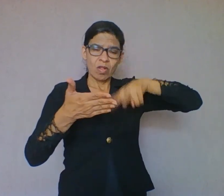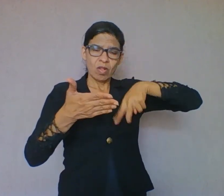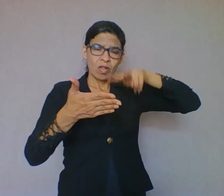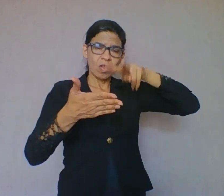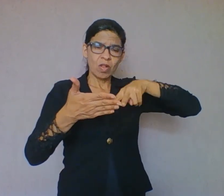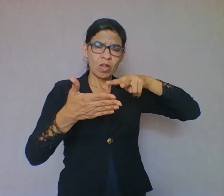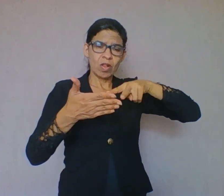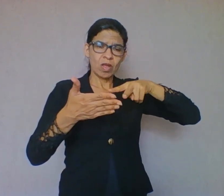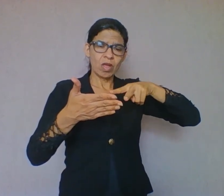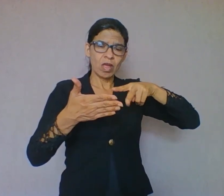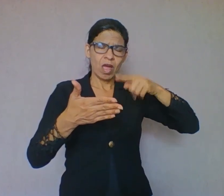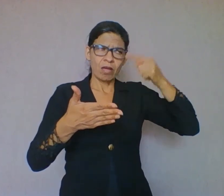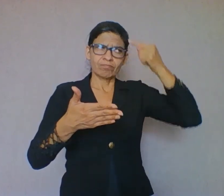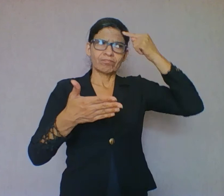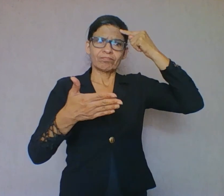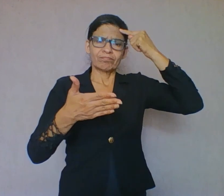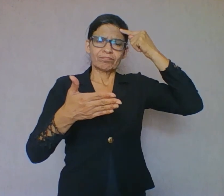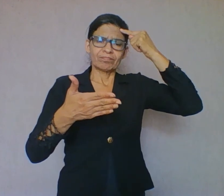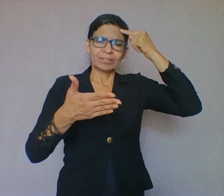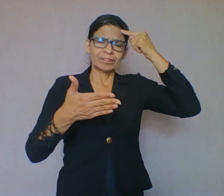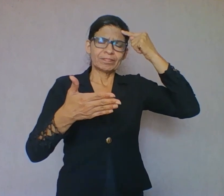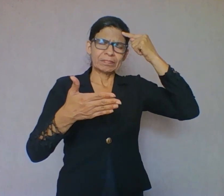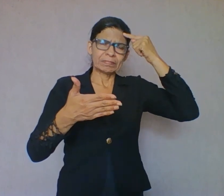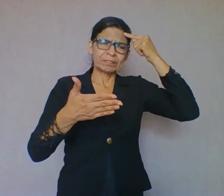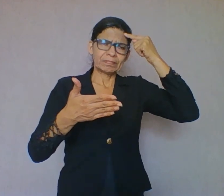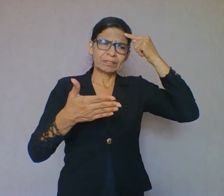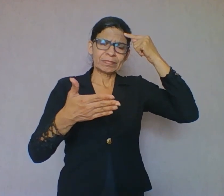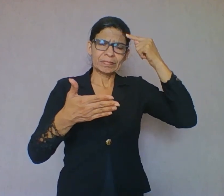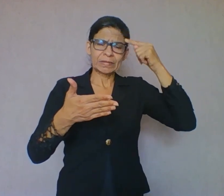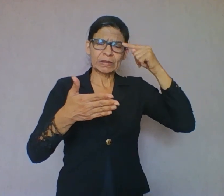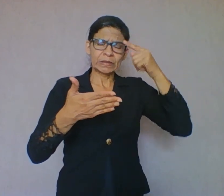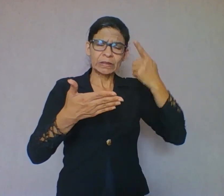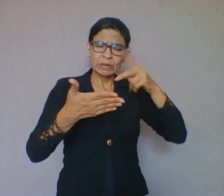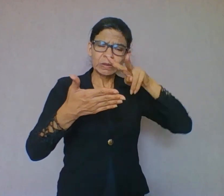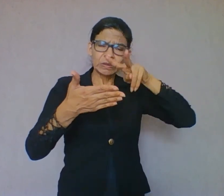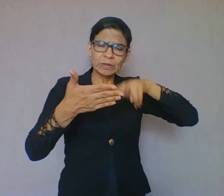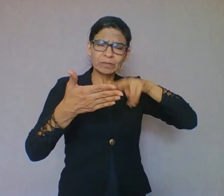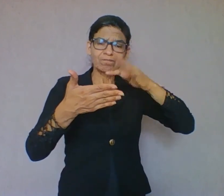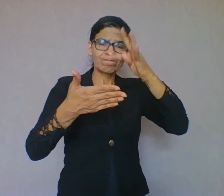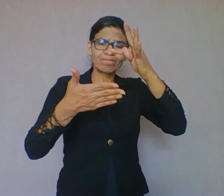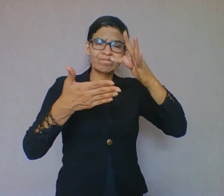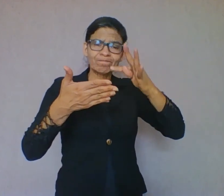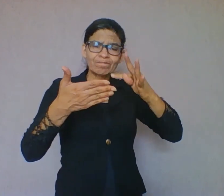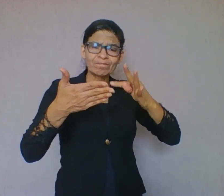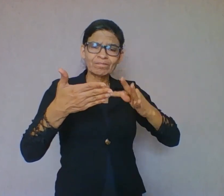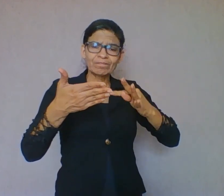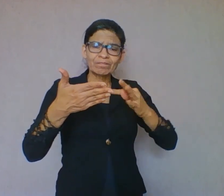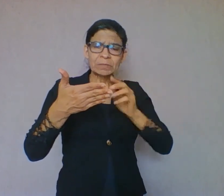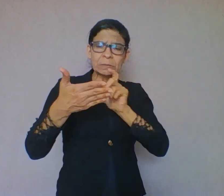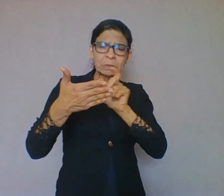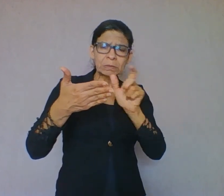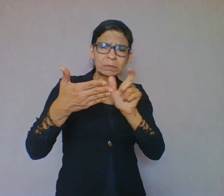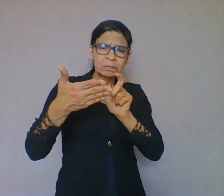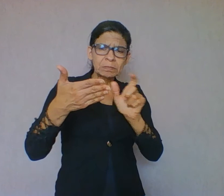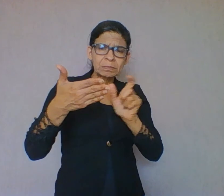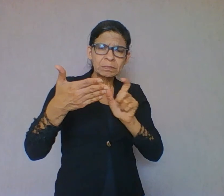apareça um dado texto, em determinado momento do texto. Se em determinado texto o escritor diz que a mocinha está